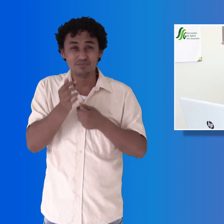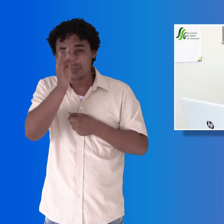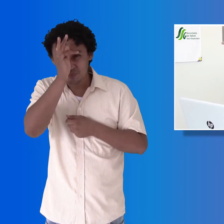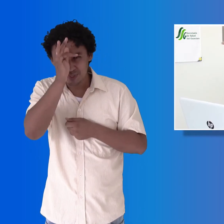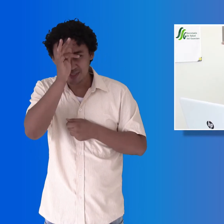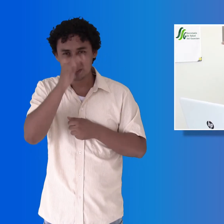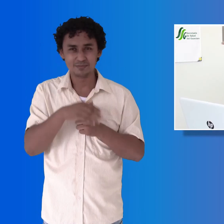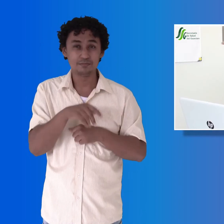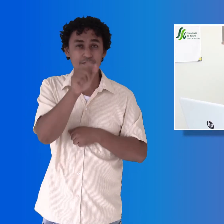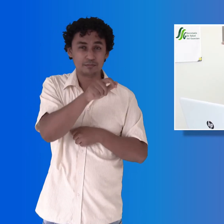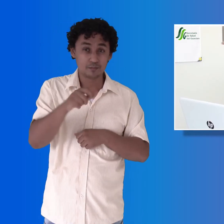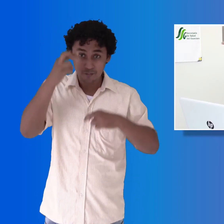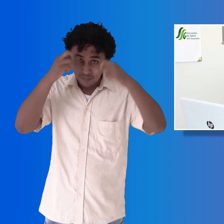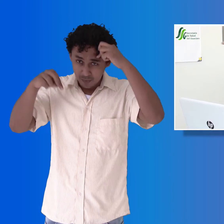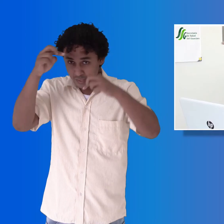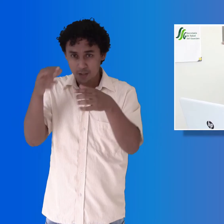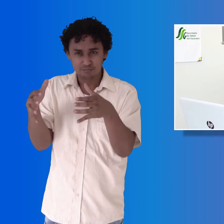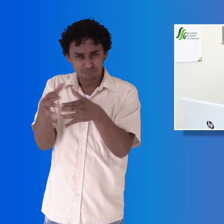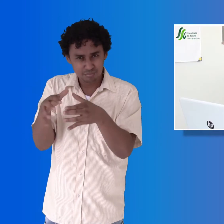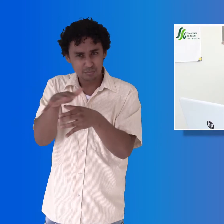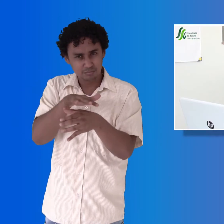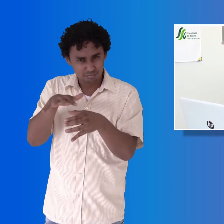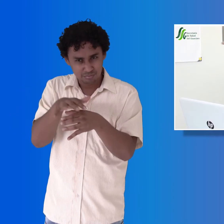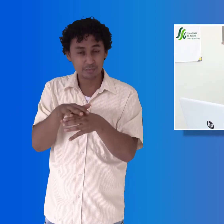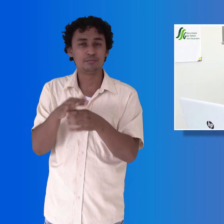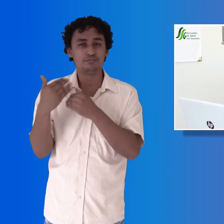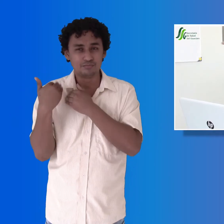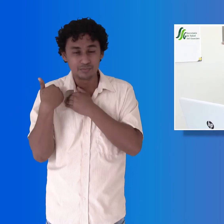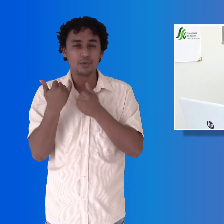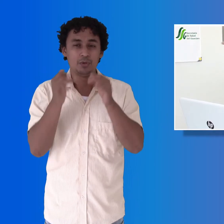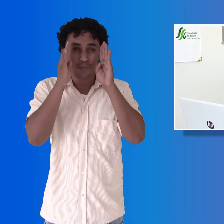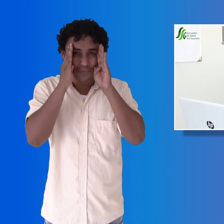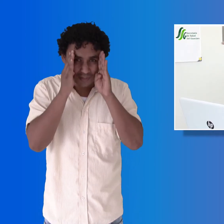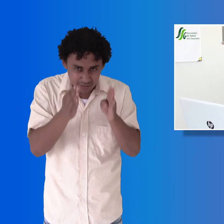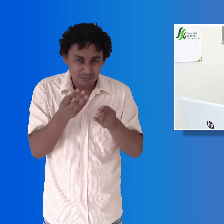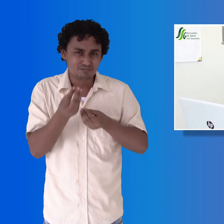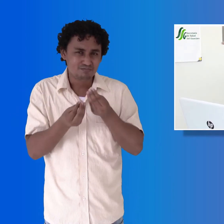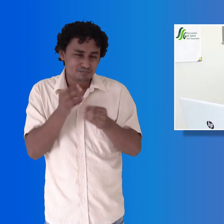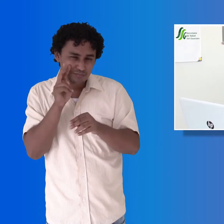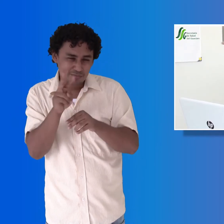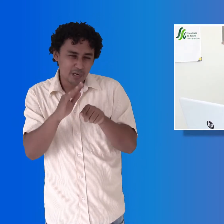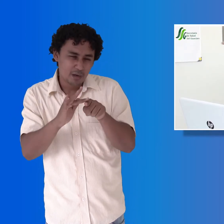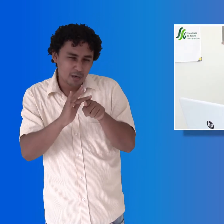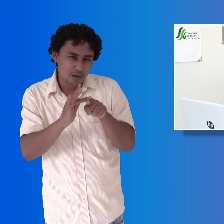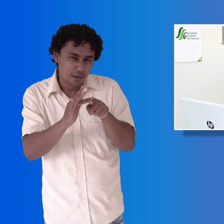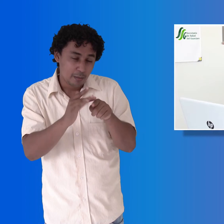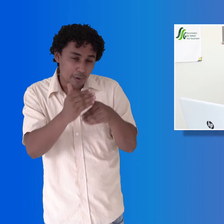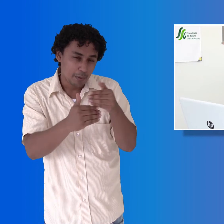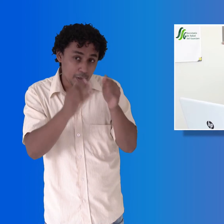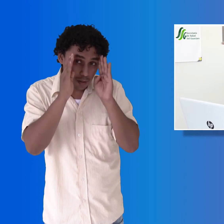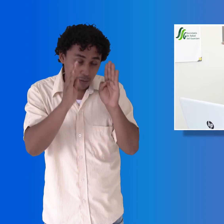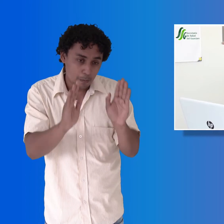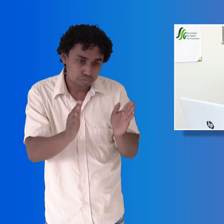dar respuesta. En este momento nos encontramos en la segunda fase y de acuerdo al comportamiento que